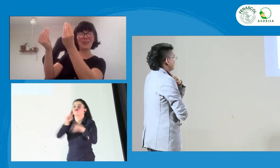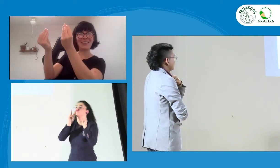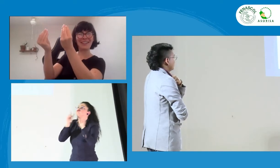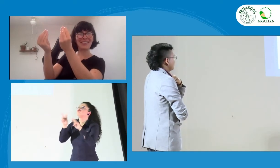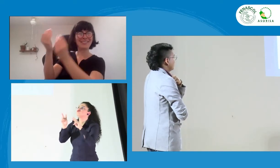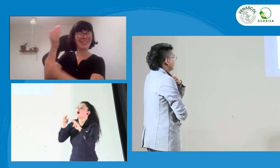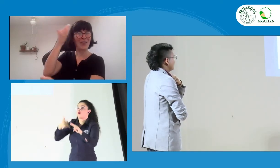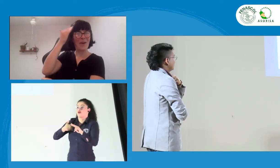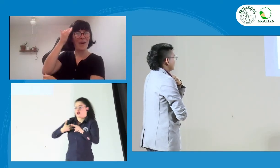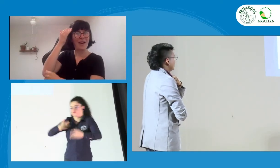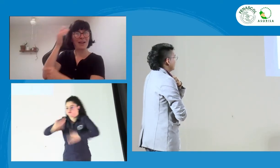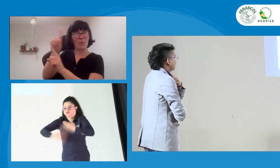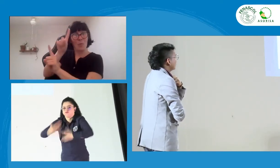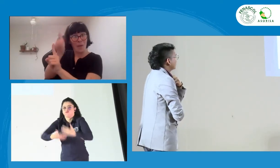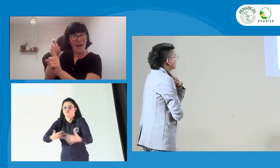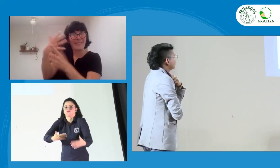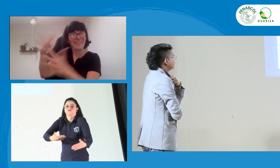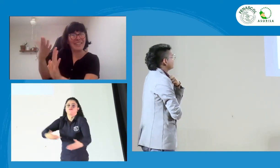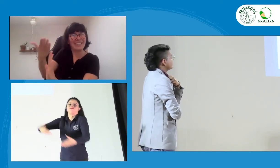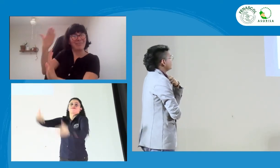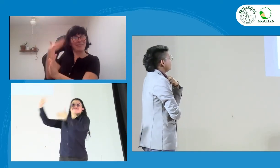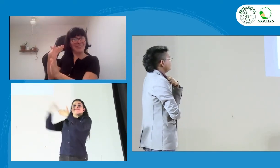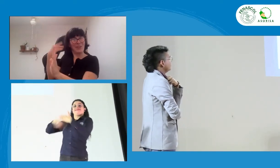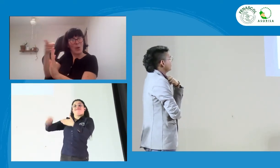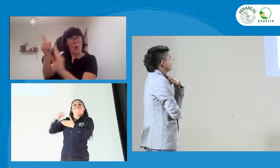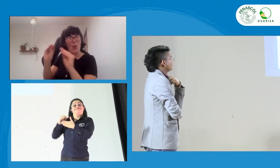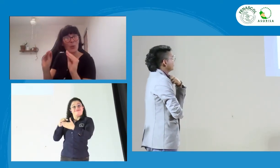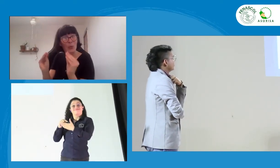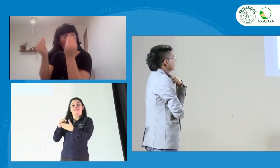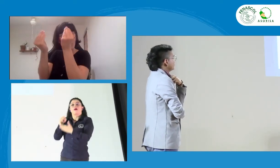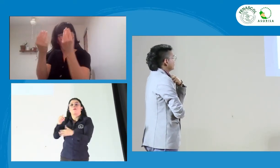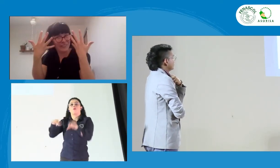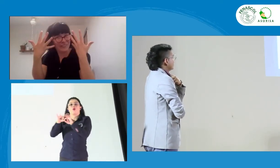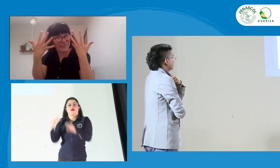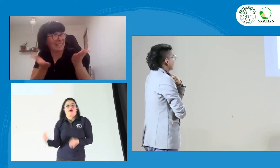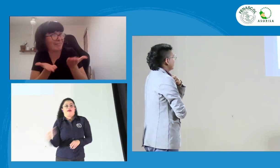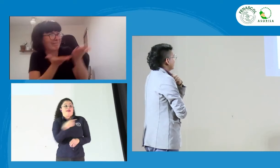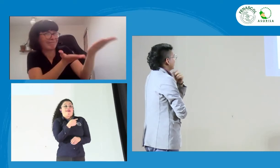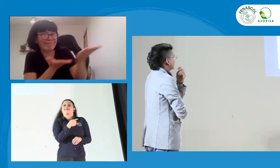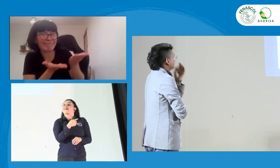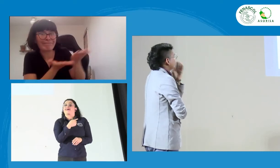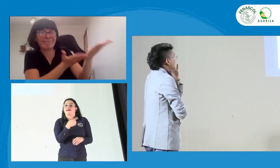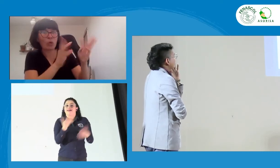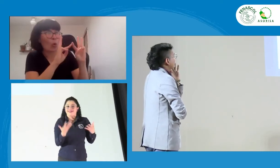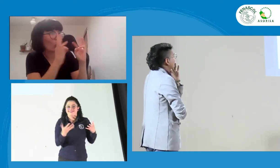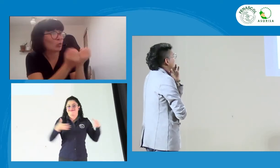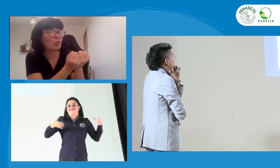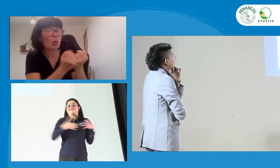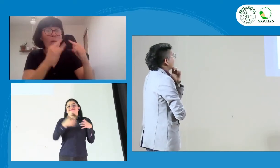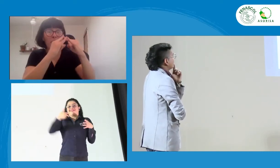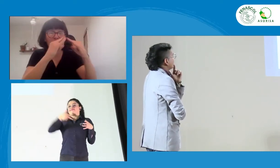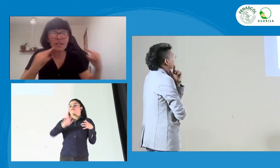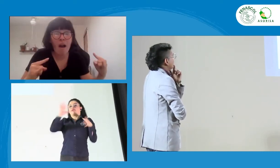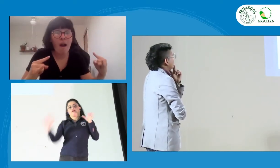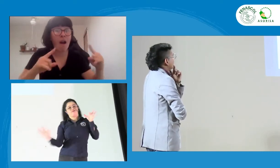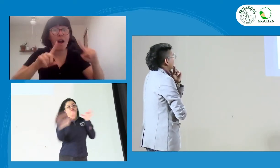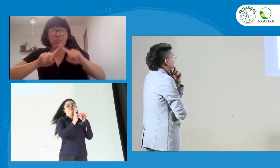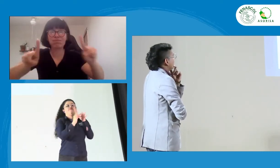crecer y me gustaría que pudiera estar allí con esta asociación de jóvenes o con este capítulo de jóvenes. Y, pues, que efectivamente